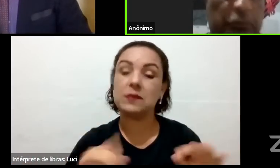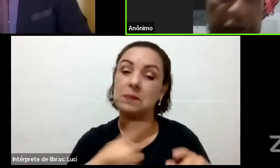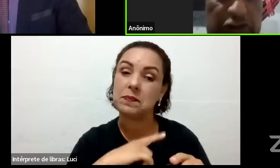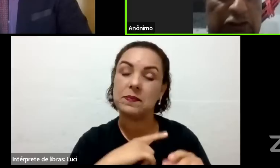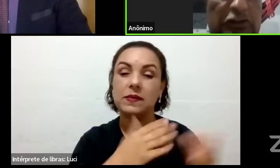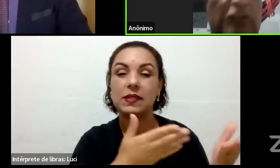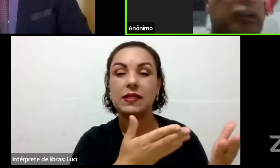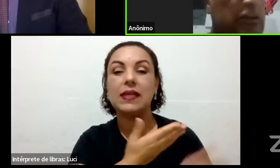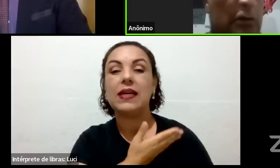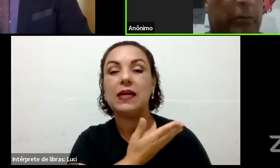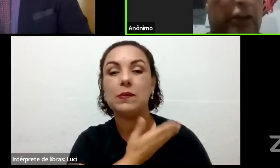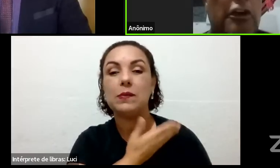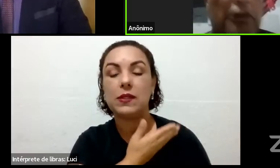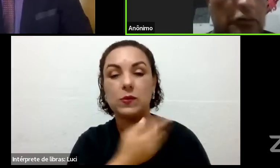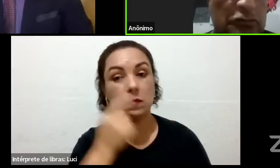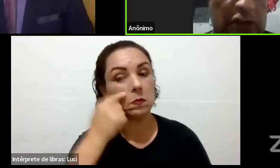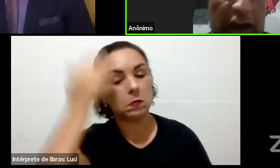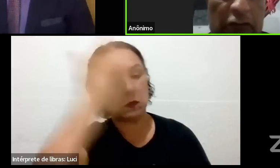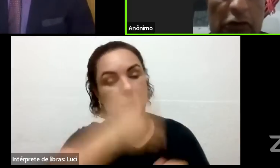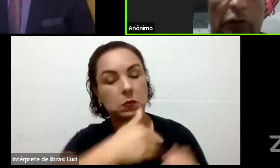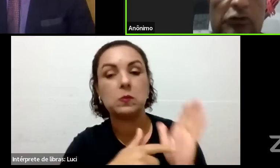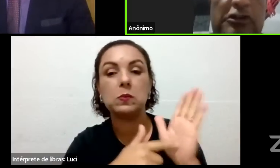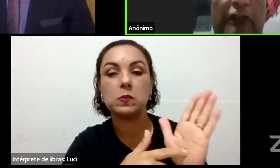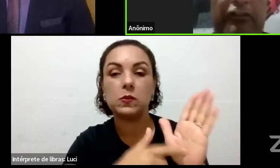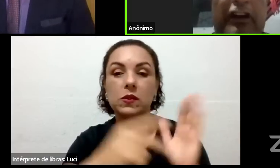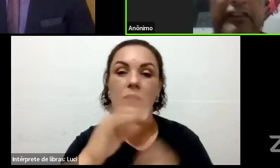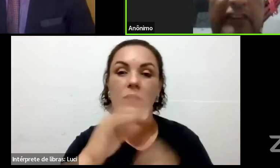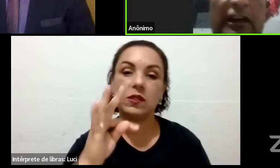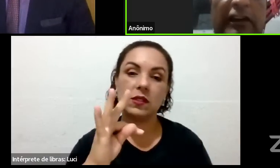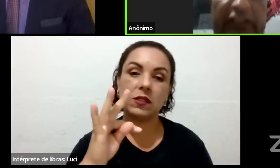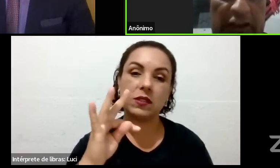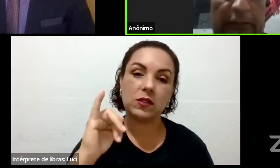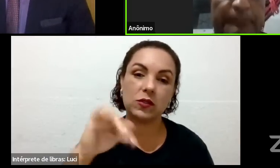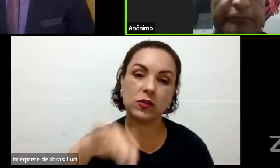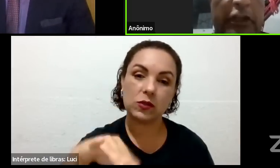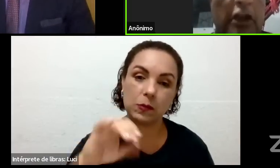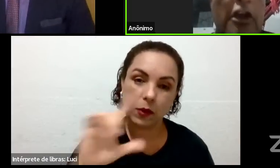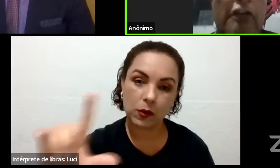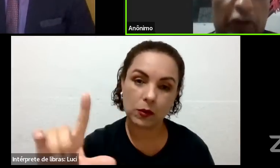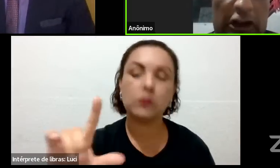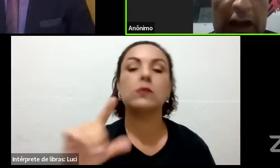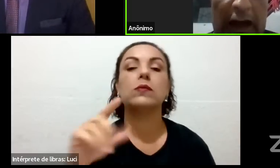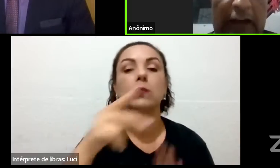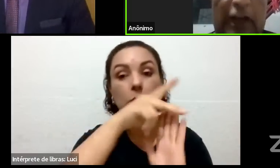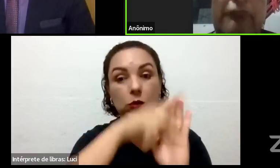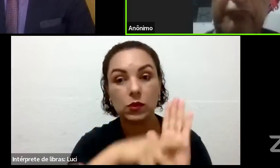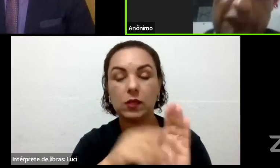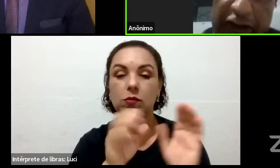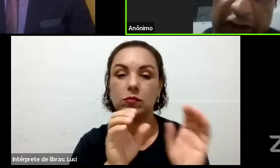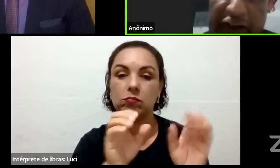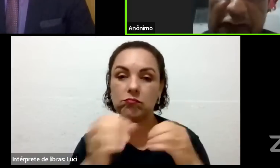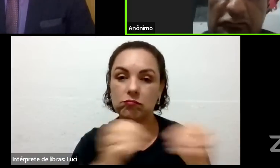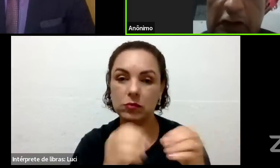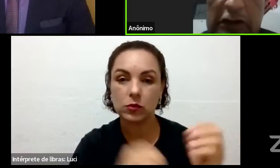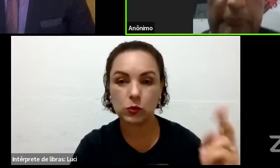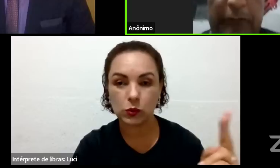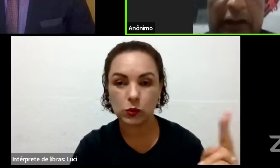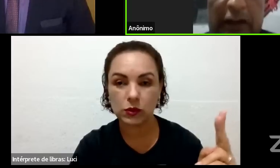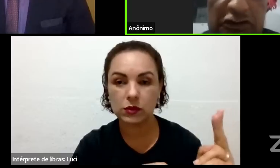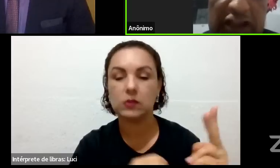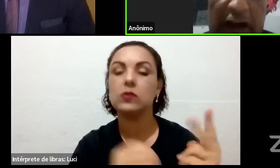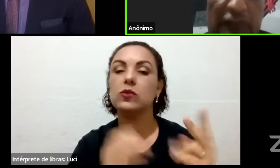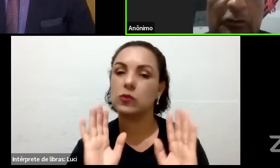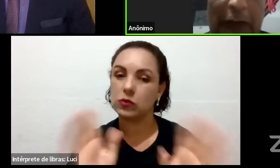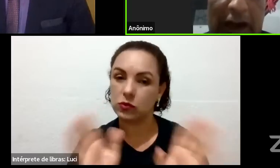deu, eu não pedi, nem também, não quero não, eu quero fazer assim. fui lá, eu conversei com ele,